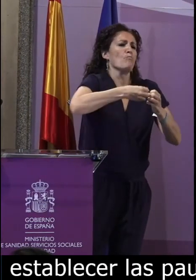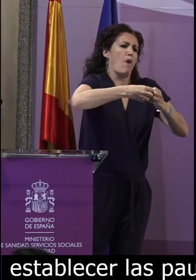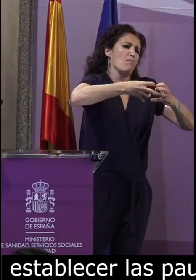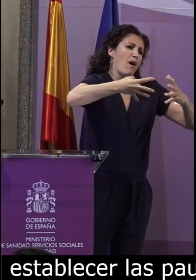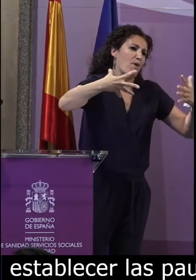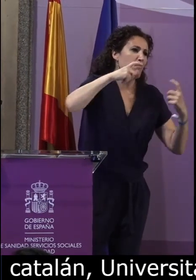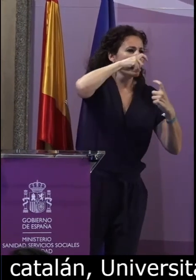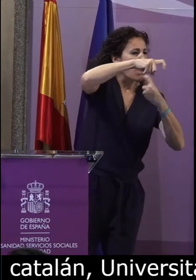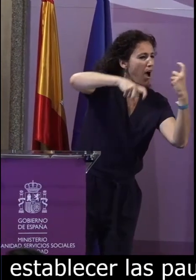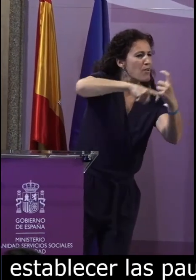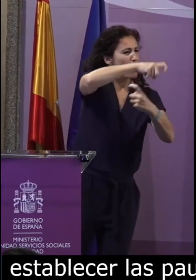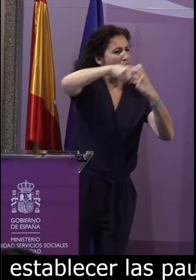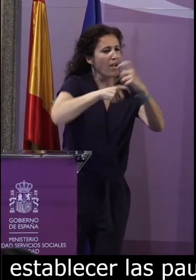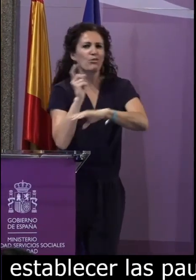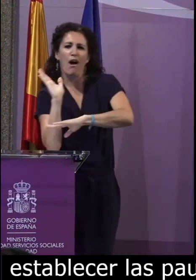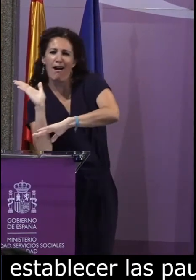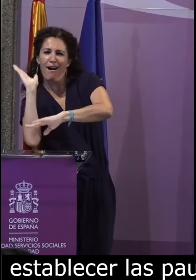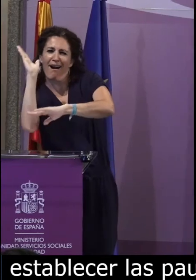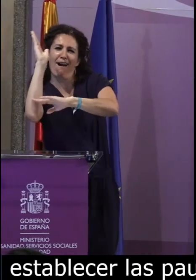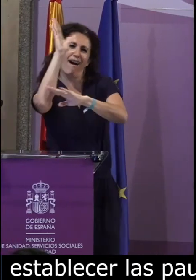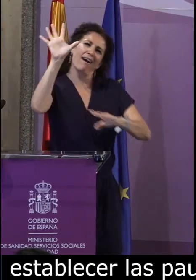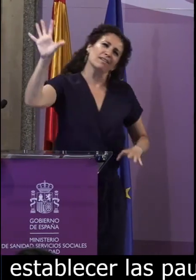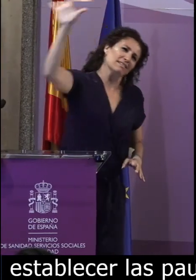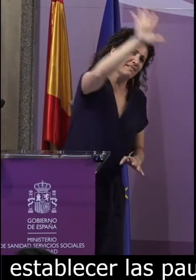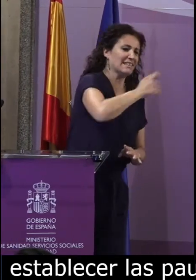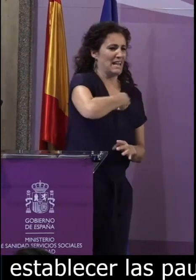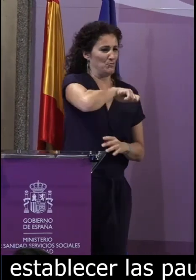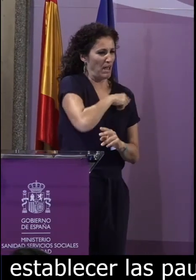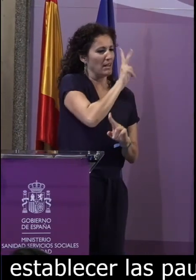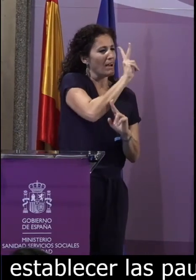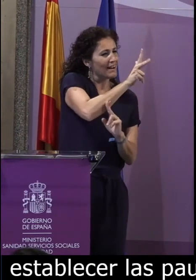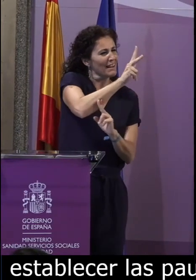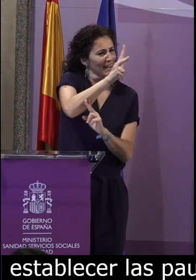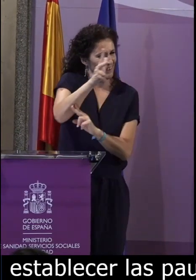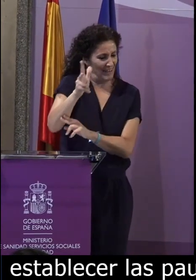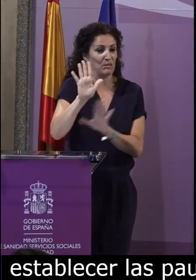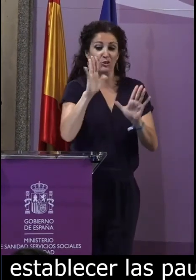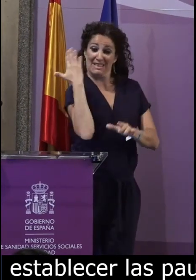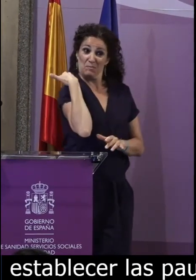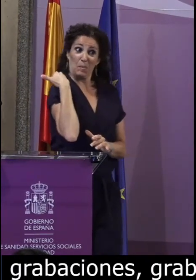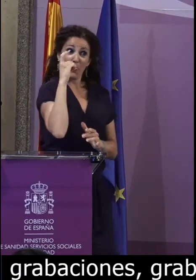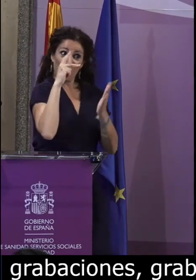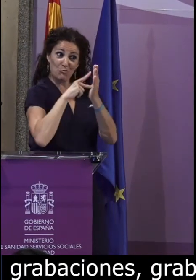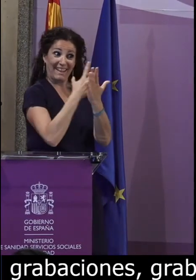Grabaciones que continuamos desarrollando a lo largo de este año, desplazándonos por todo el territorio nacional.